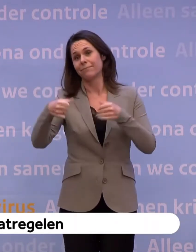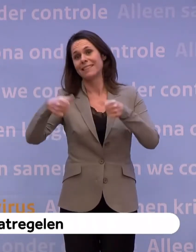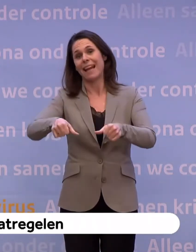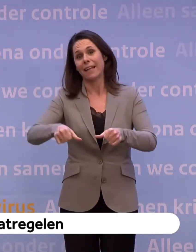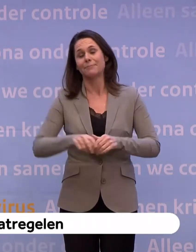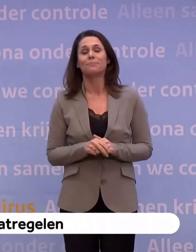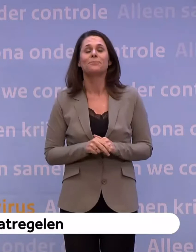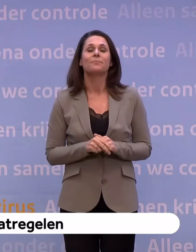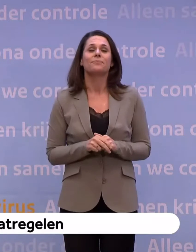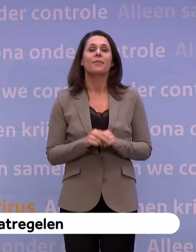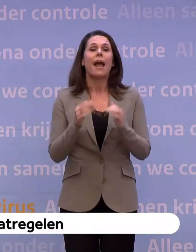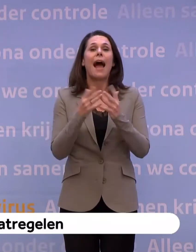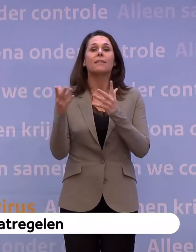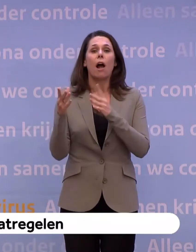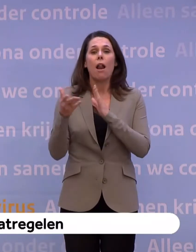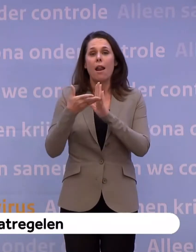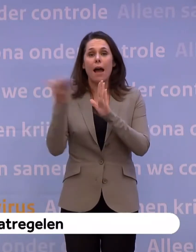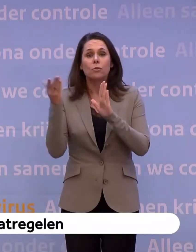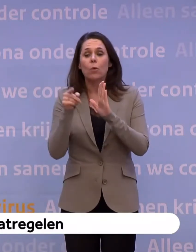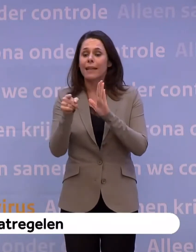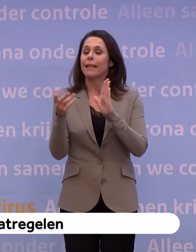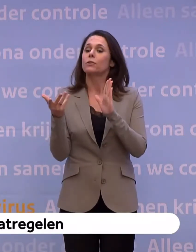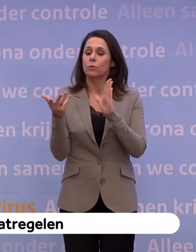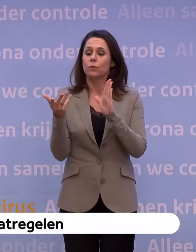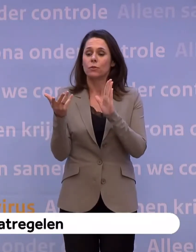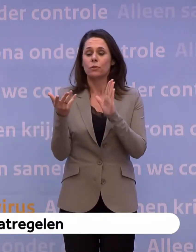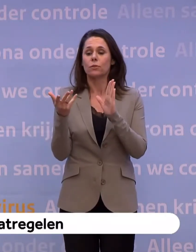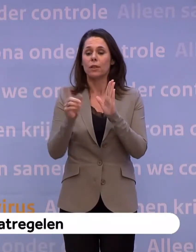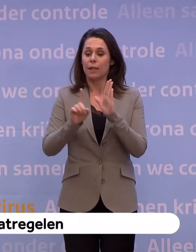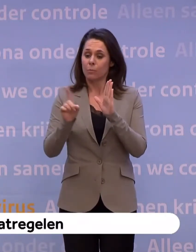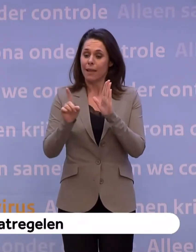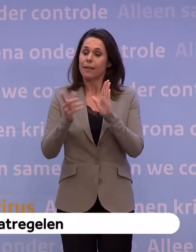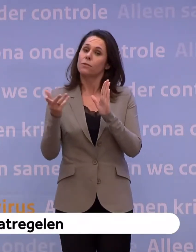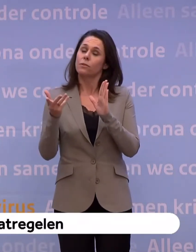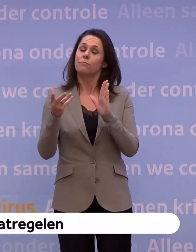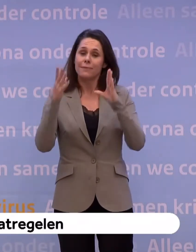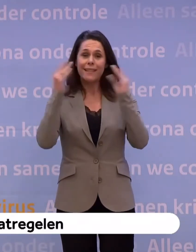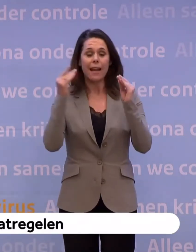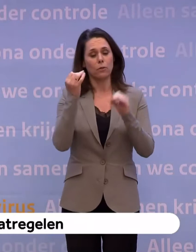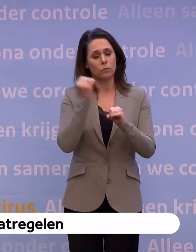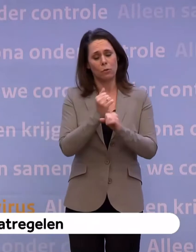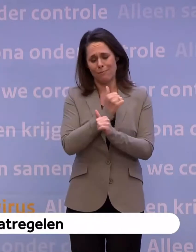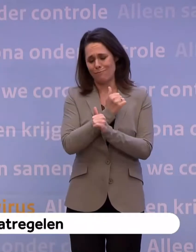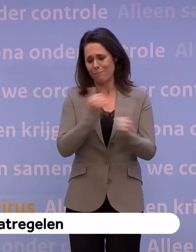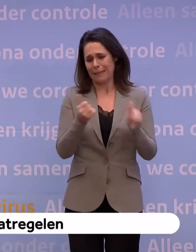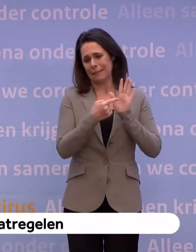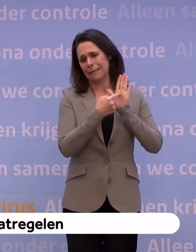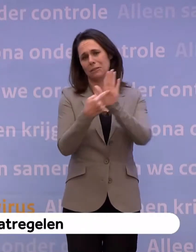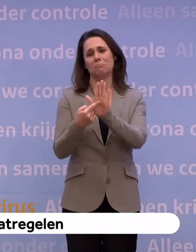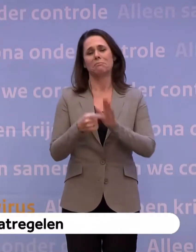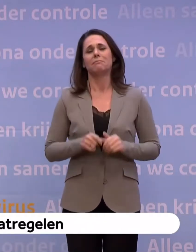En die paar uitzonderingen doen niets af aan het feit dat Nederland zich vorig weekend van zijn beste kant heeft laten zien.